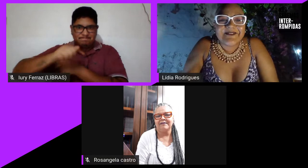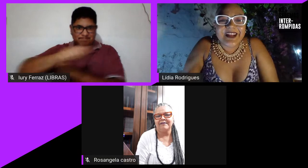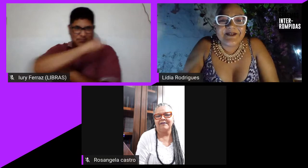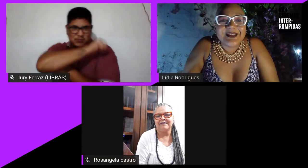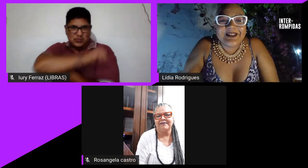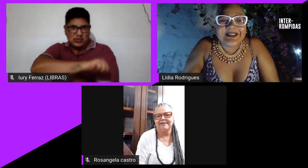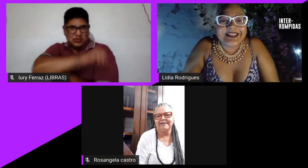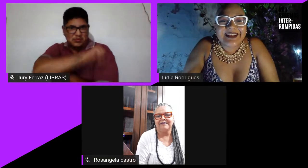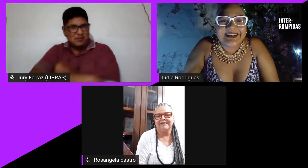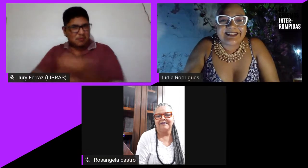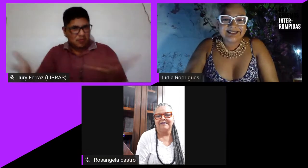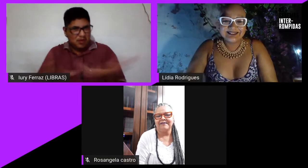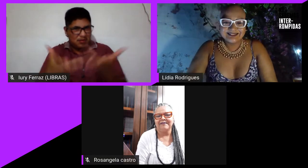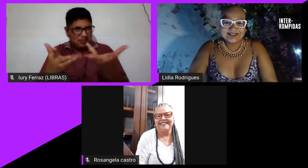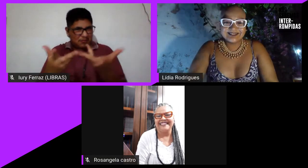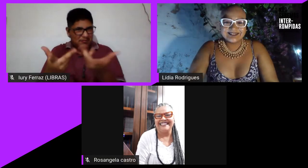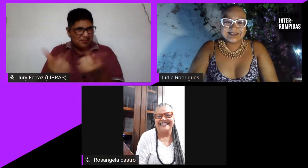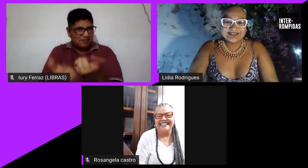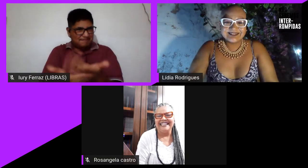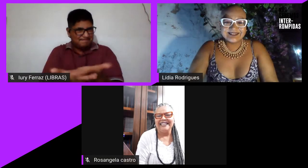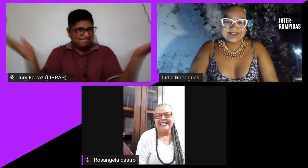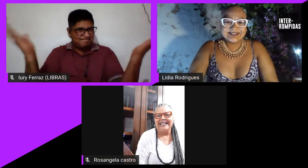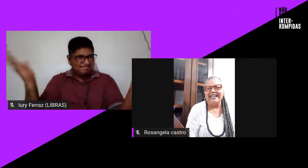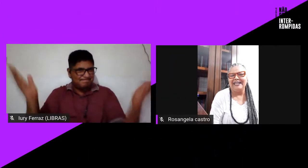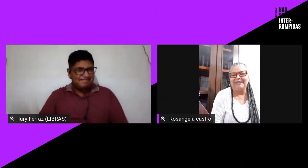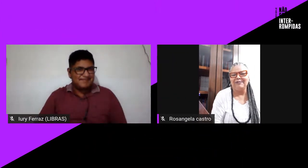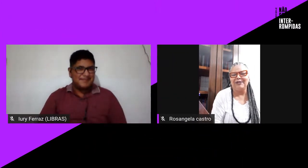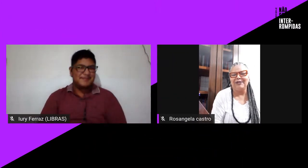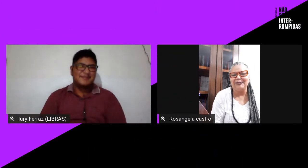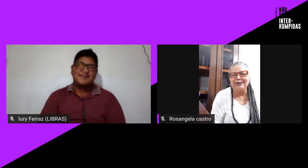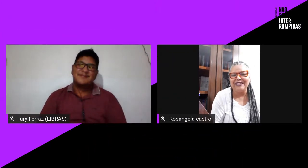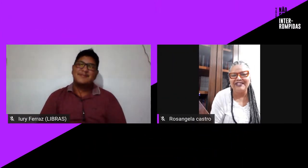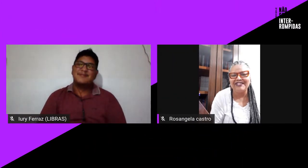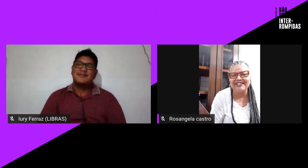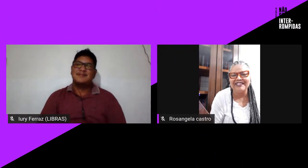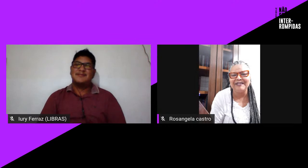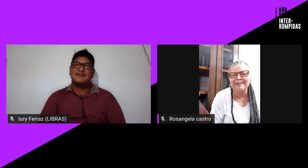Rosângela Maravilhosa! Obrigada!